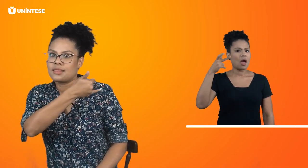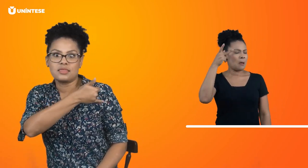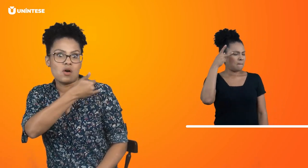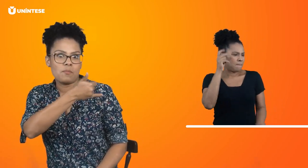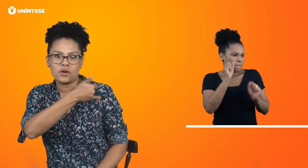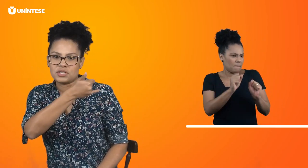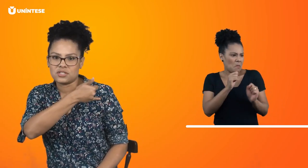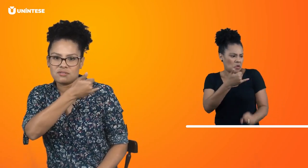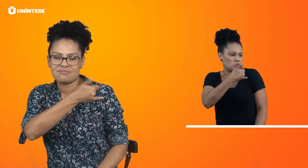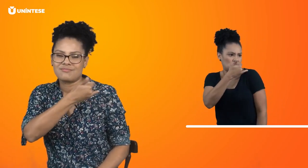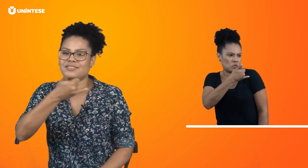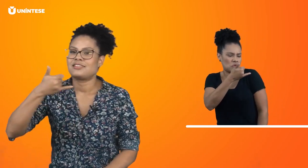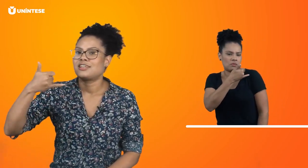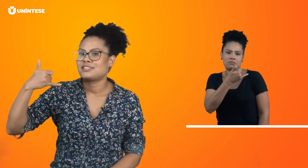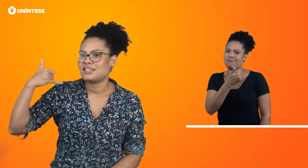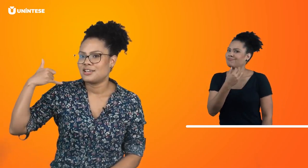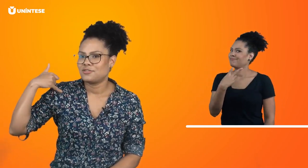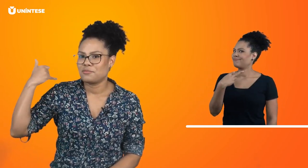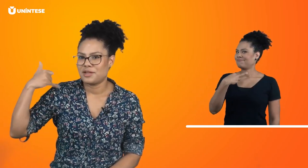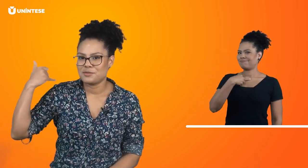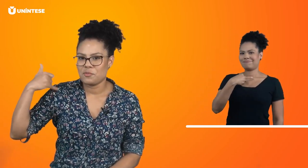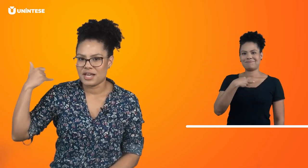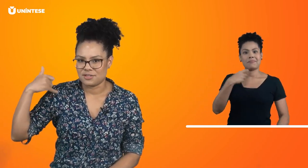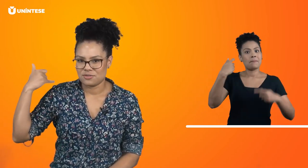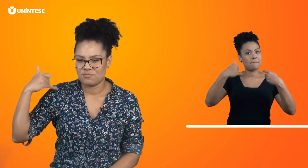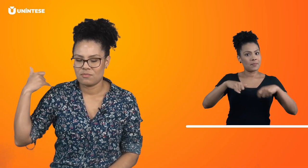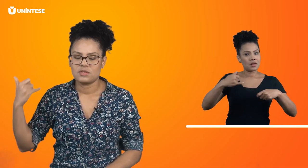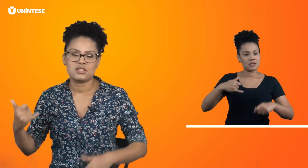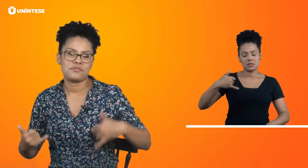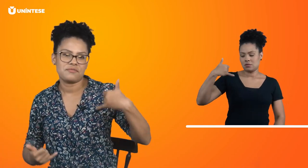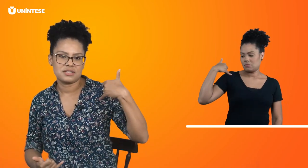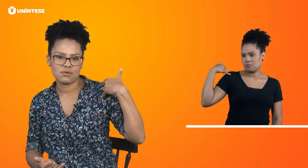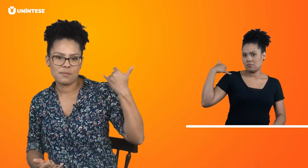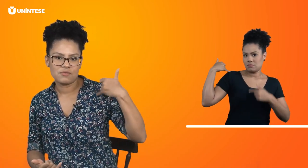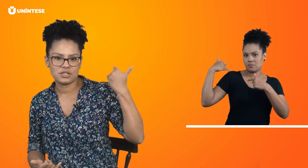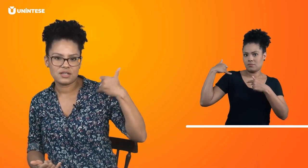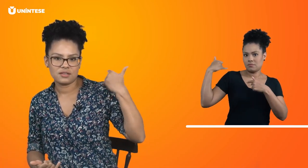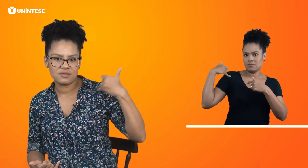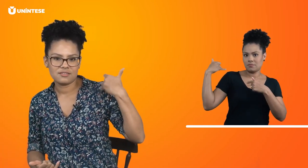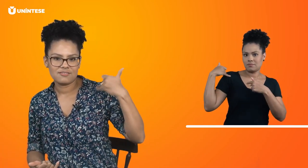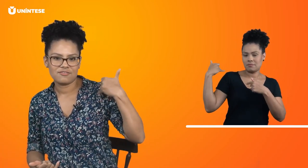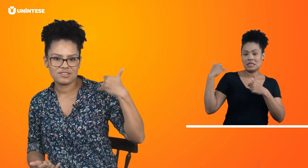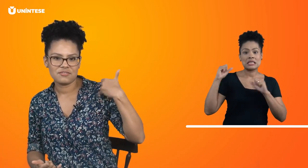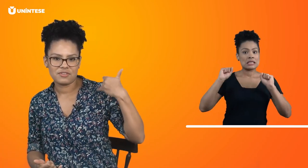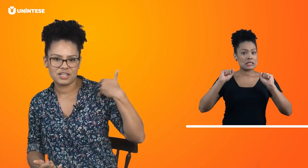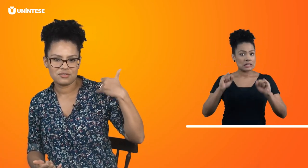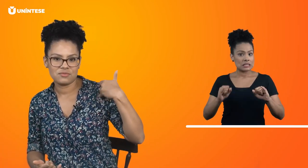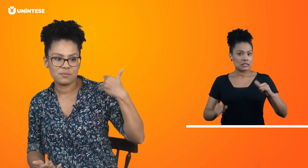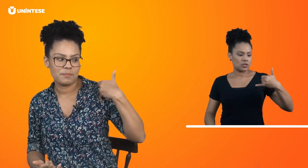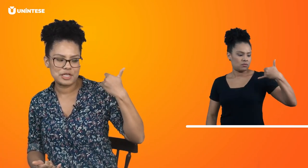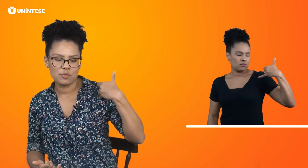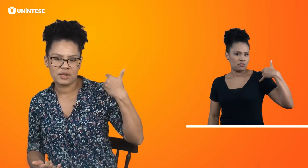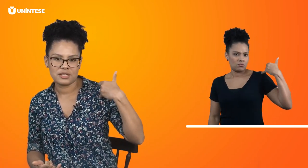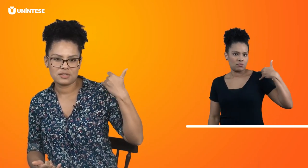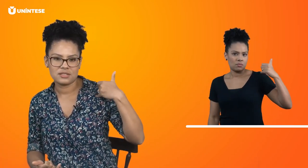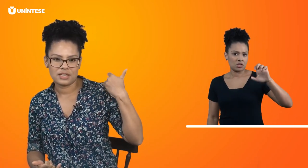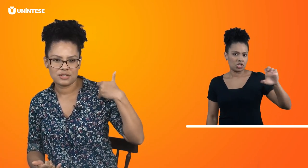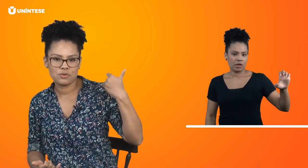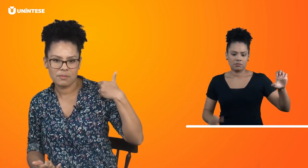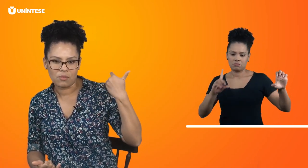Não pode. Tem que ser no mesmo braço. Se for fazer com a mão esquerda, você faz no mesmo braço que sai a sua mão.